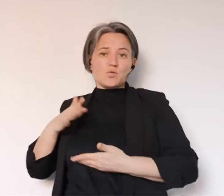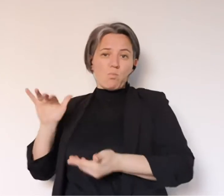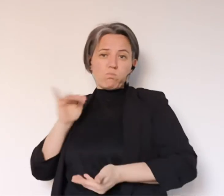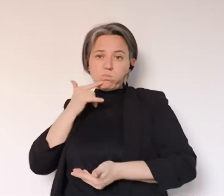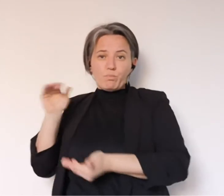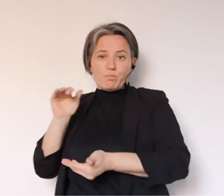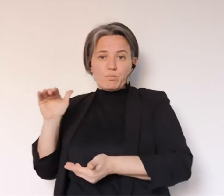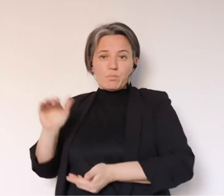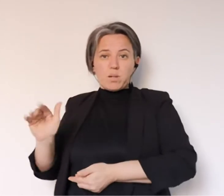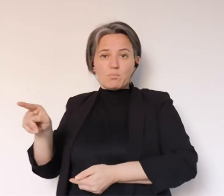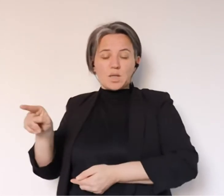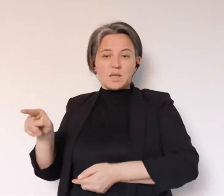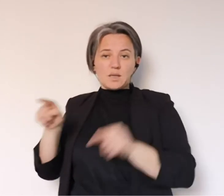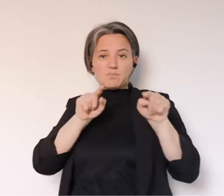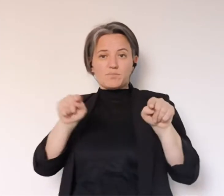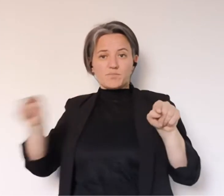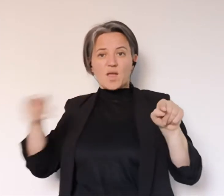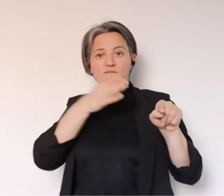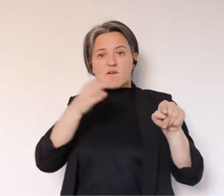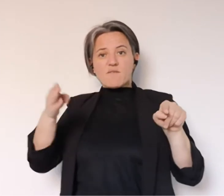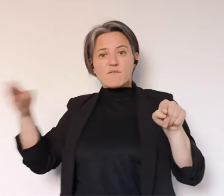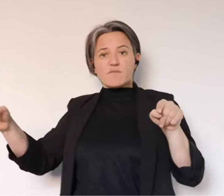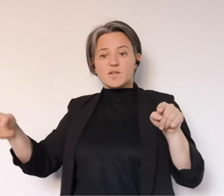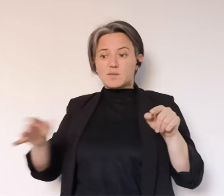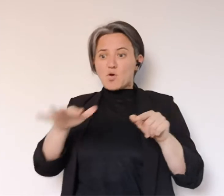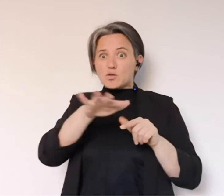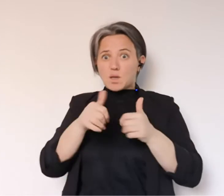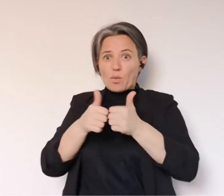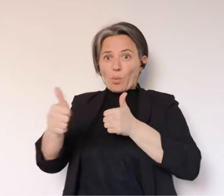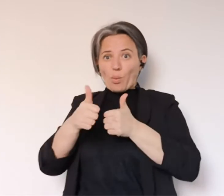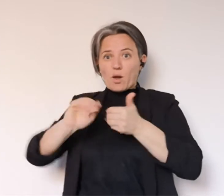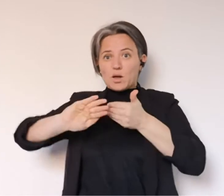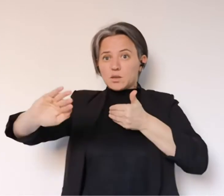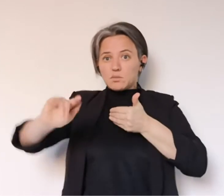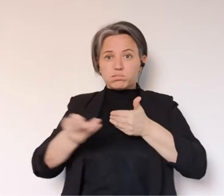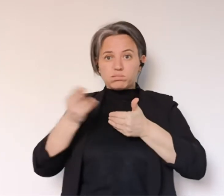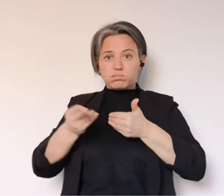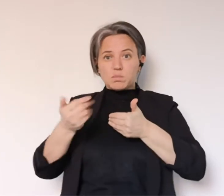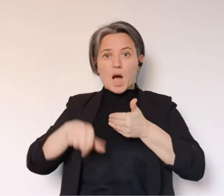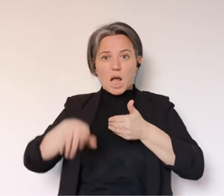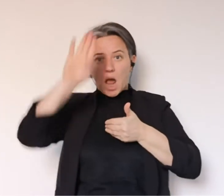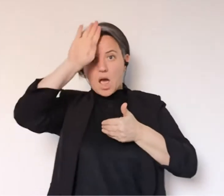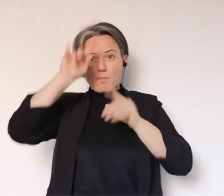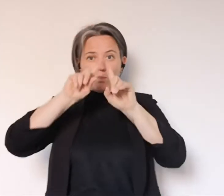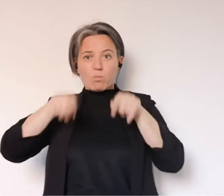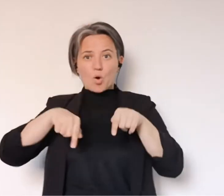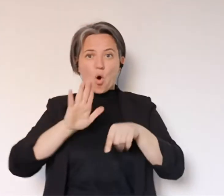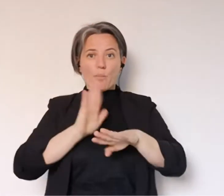agli esercizi dove, ai negozi per bambini, dove necessariamente avete uno spazio